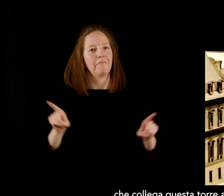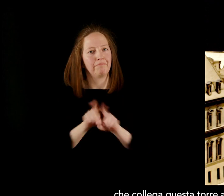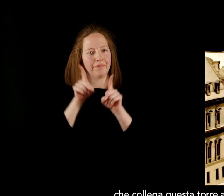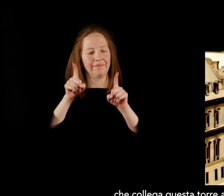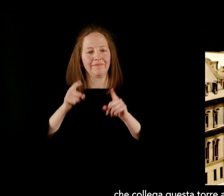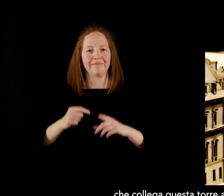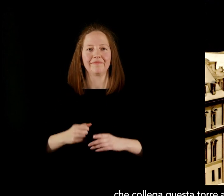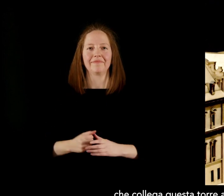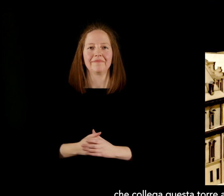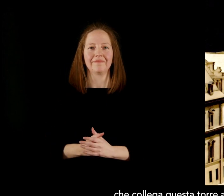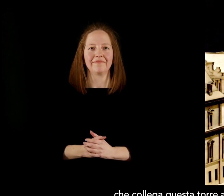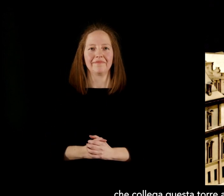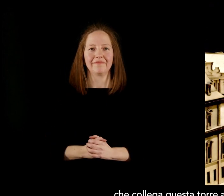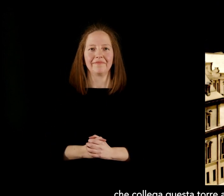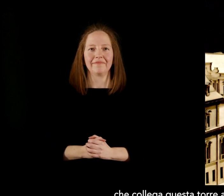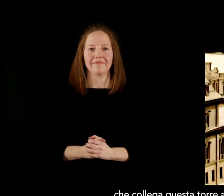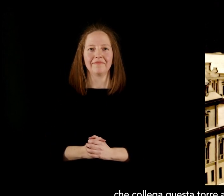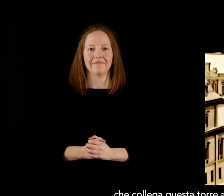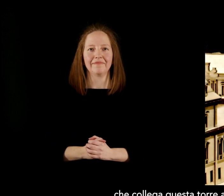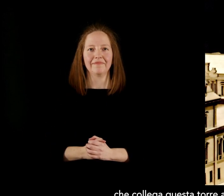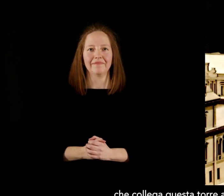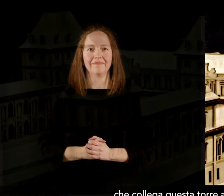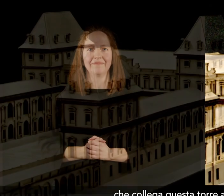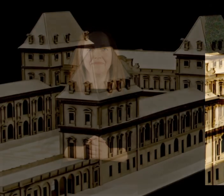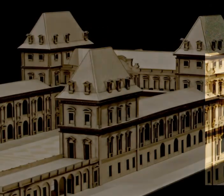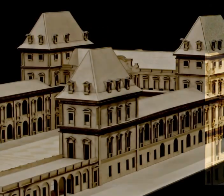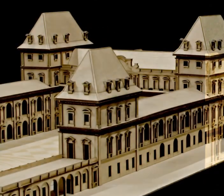più alta, del corpo di fabbrica principale.